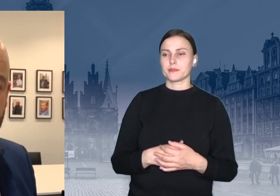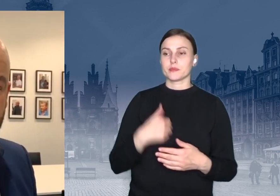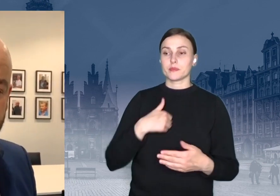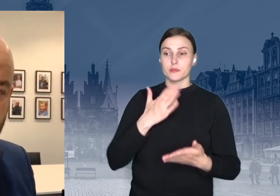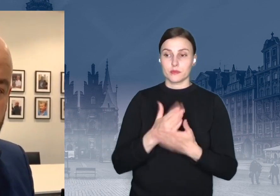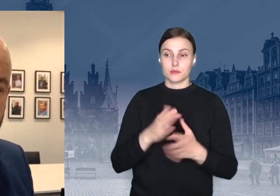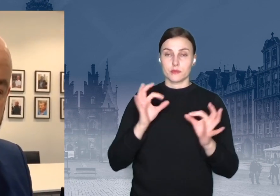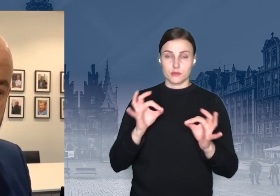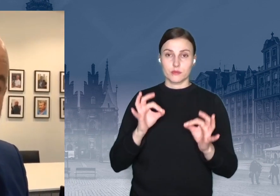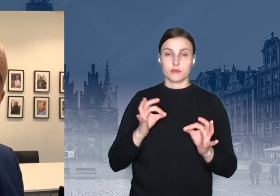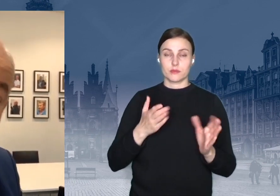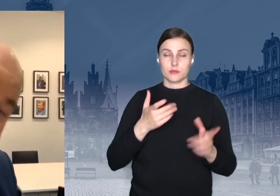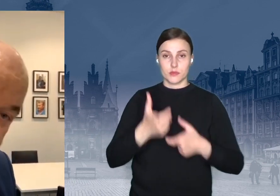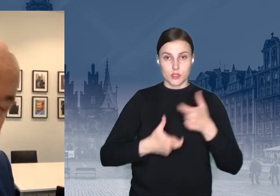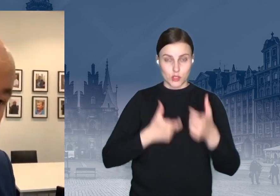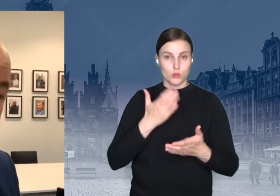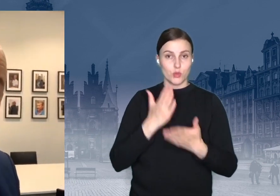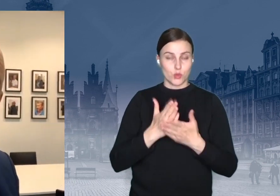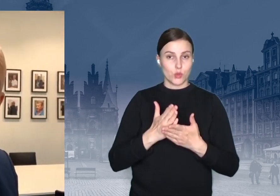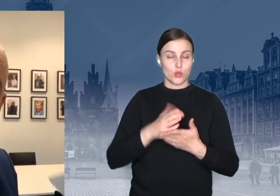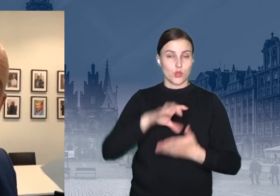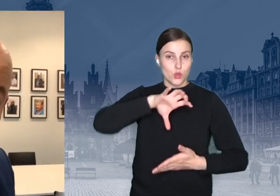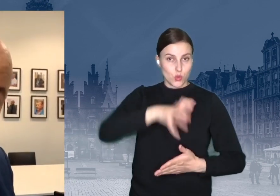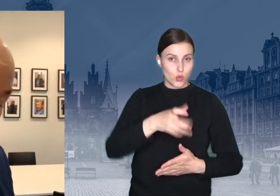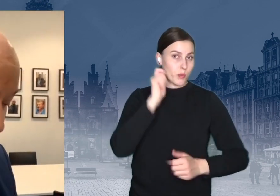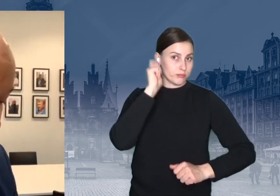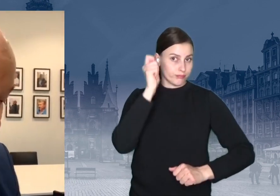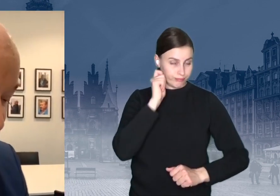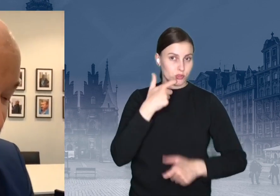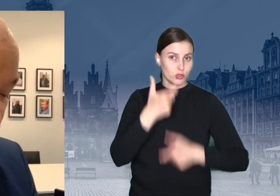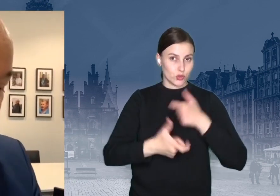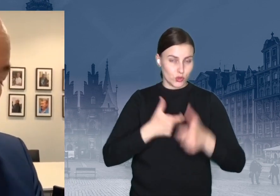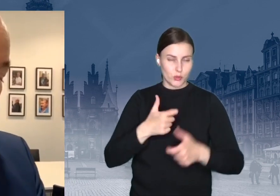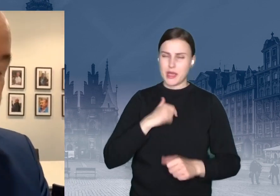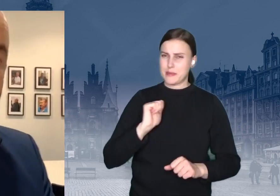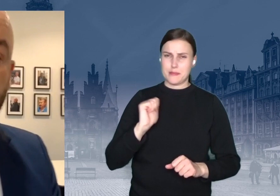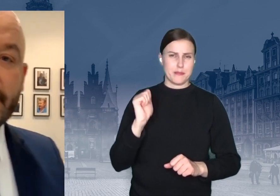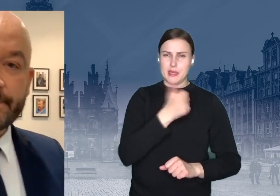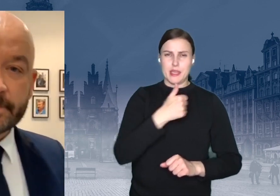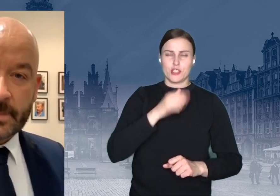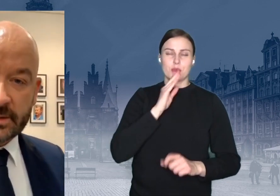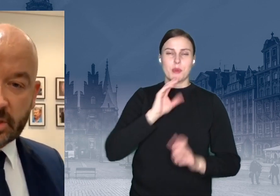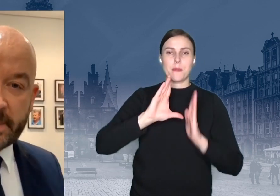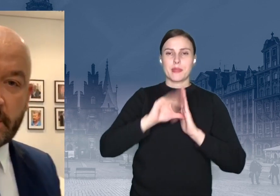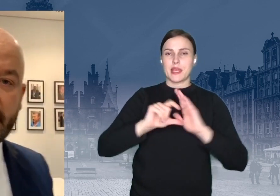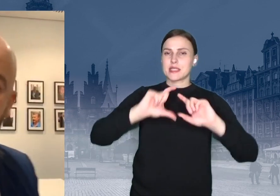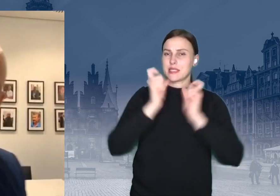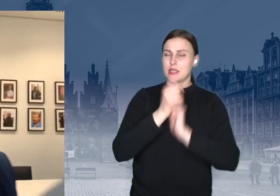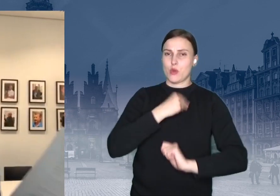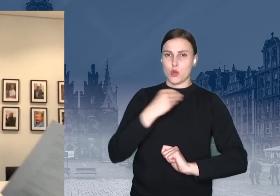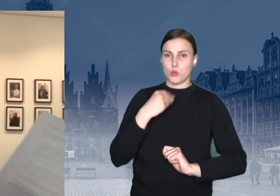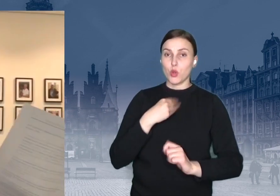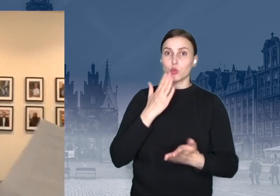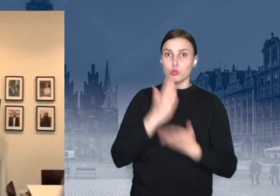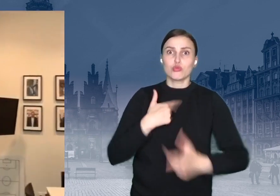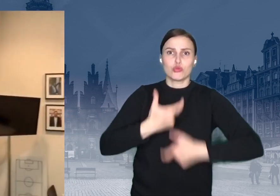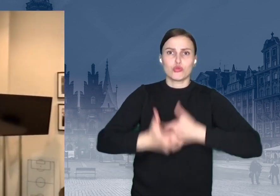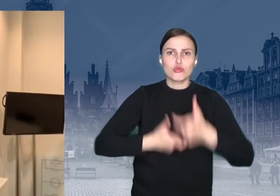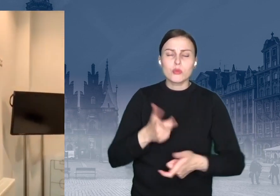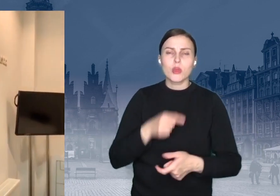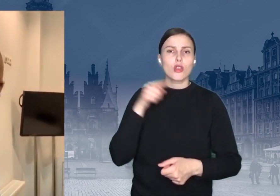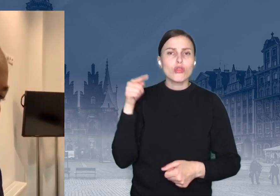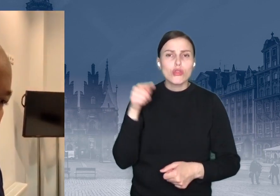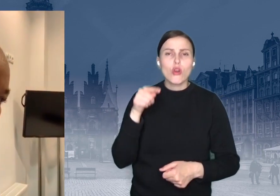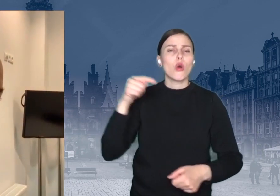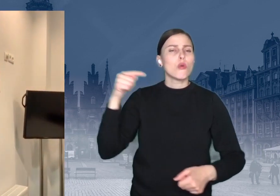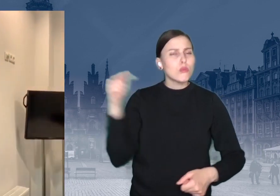sekcję dziewcząt, żeńską. Bardzo jestem z tego dumny. Jesteśmy pierwszym miastem w Polsce, które to zrobiło. Ja uważam, że to powinien być